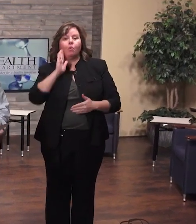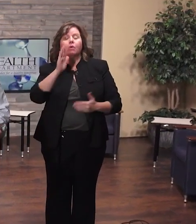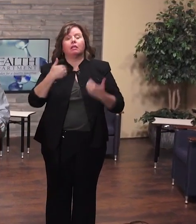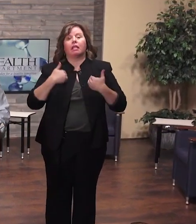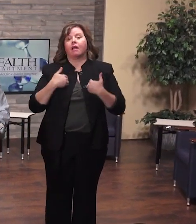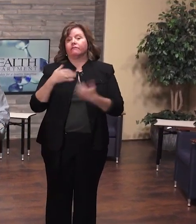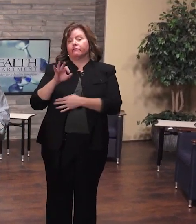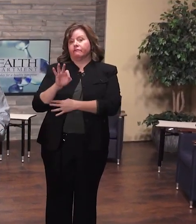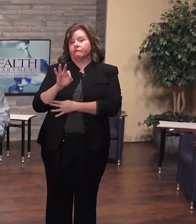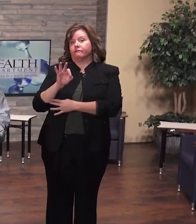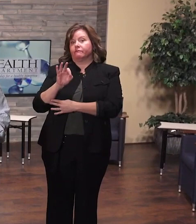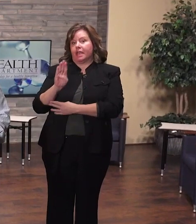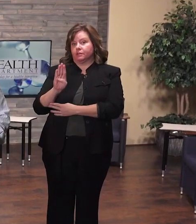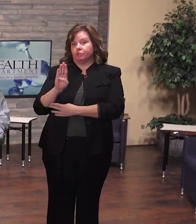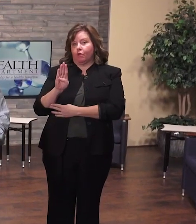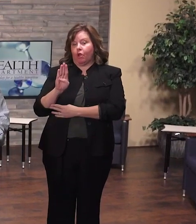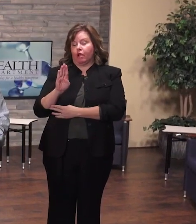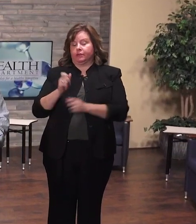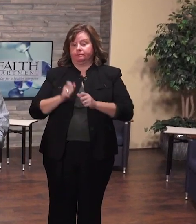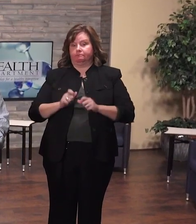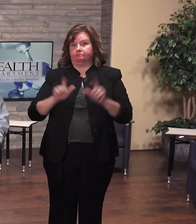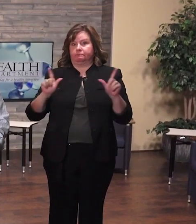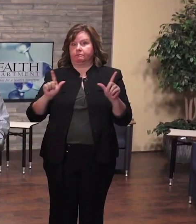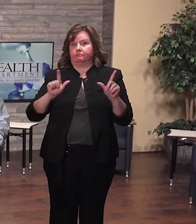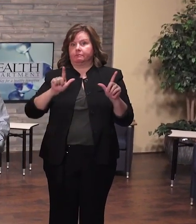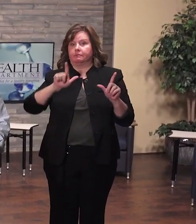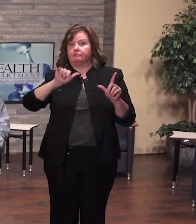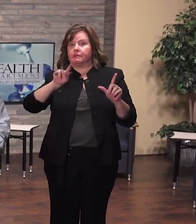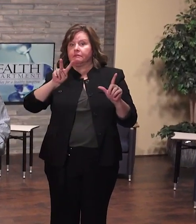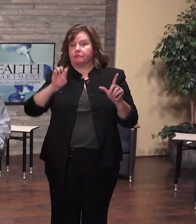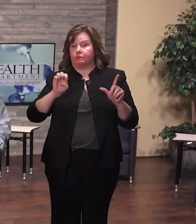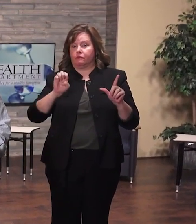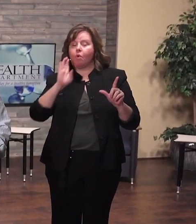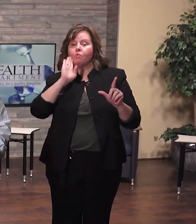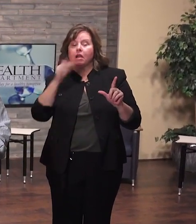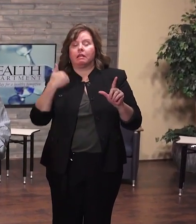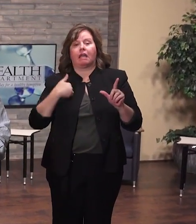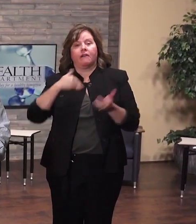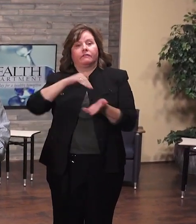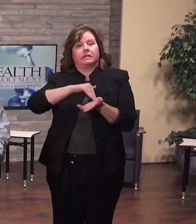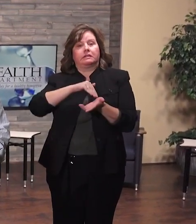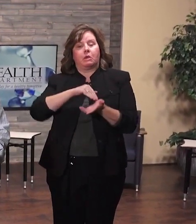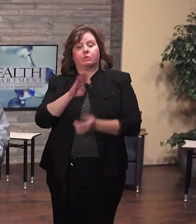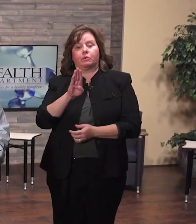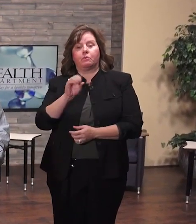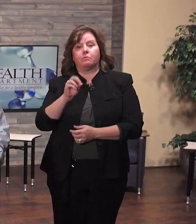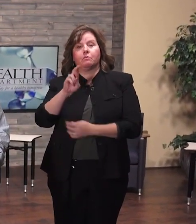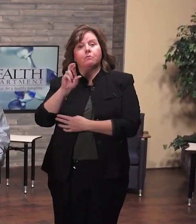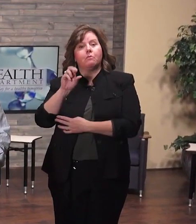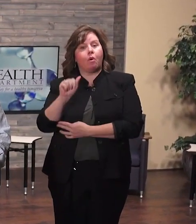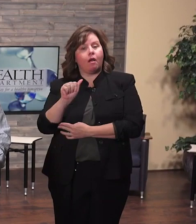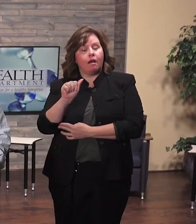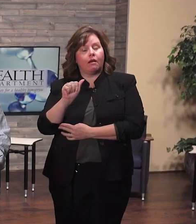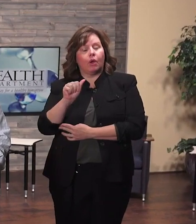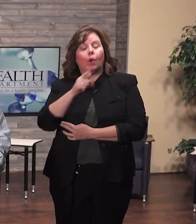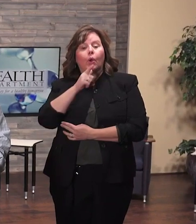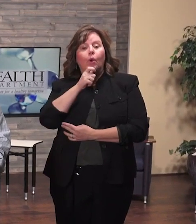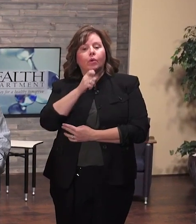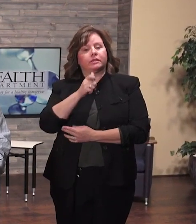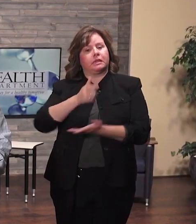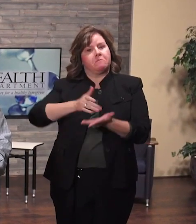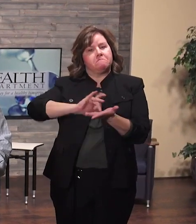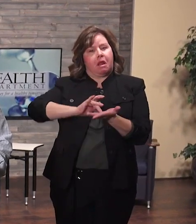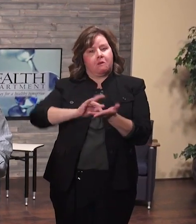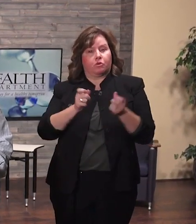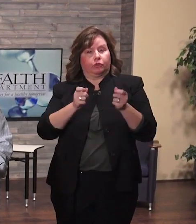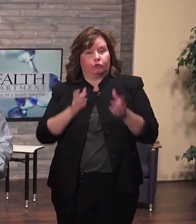Condado de Kent. Y eso será un ayuntamiento virtual a través de Facebook. El Dr. Nirali Bora